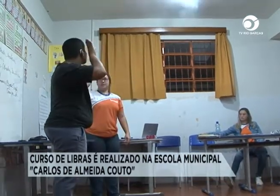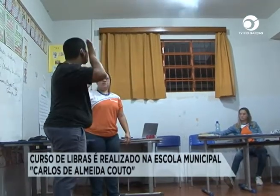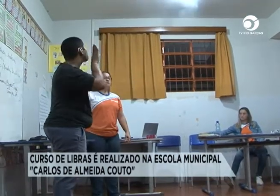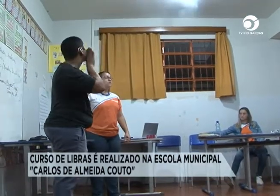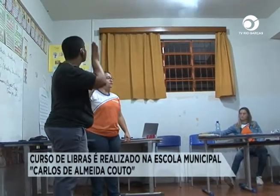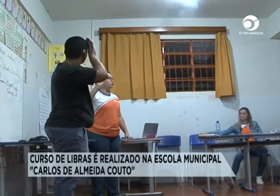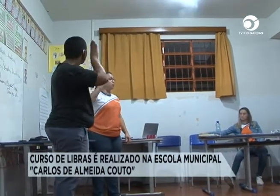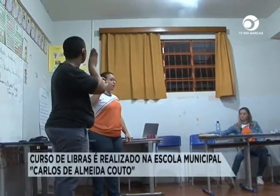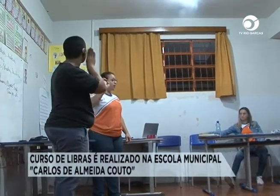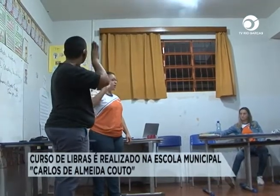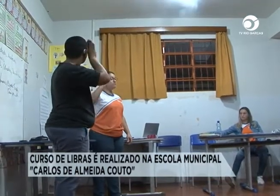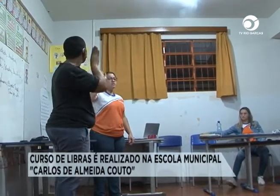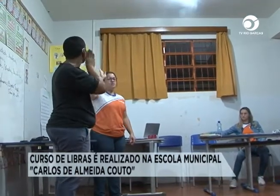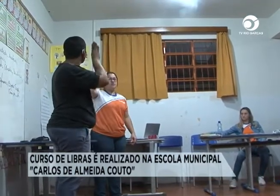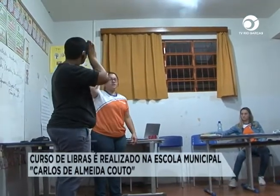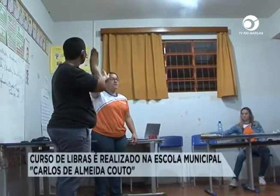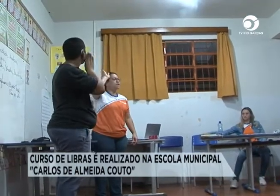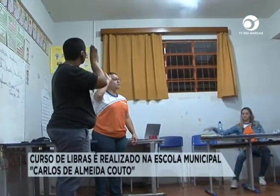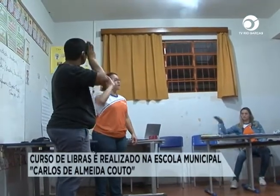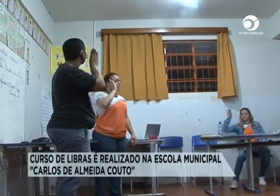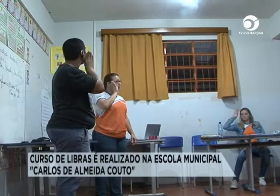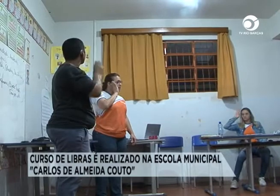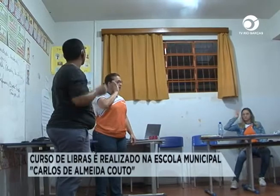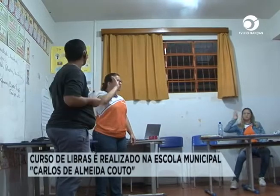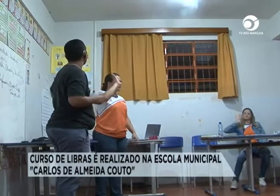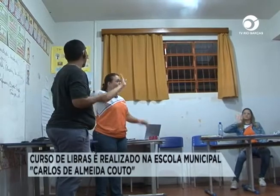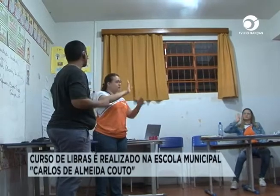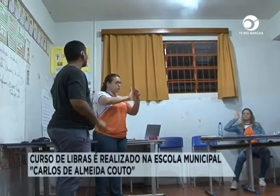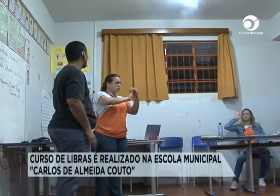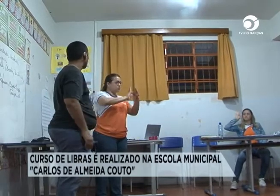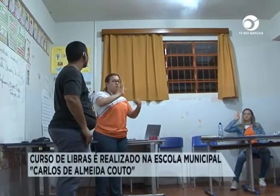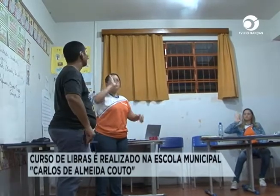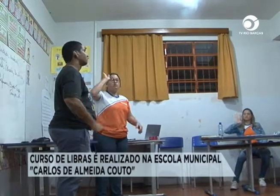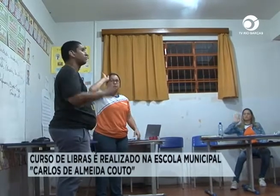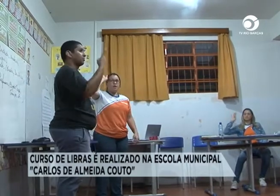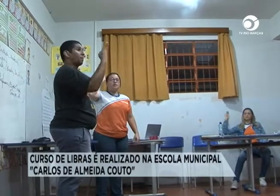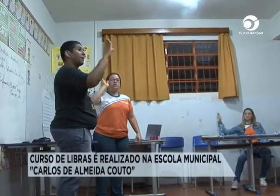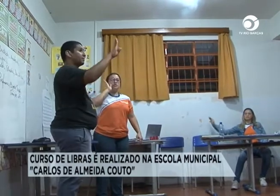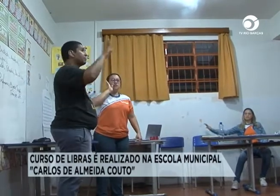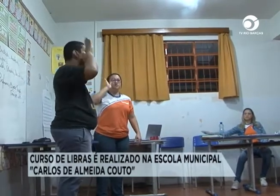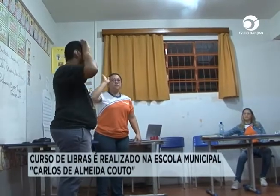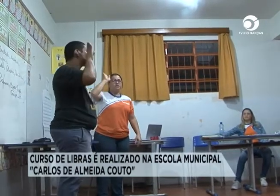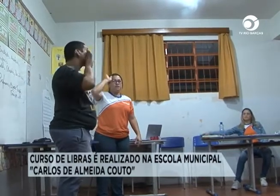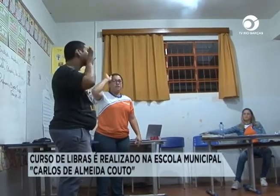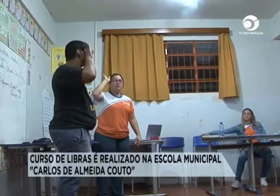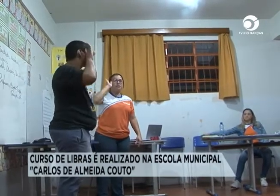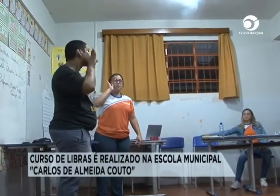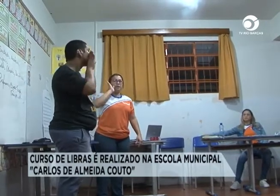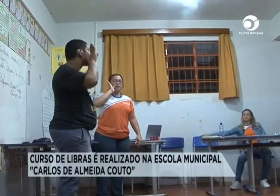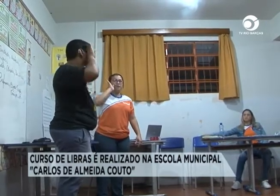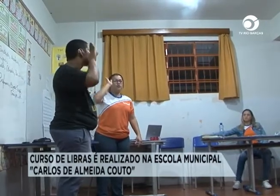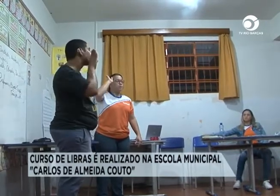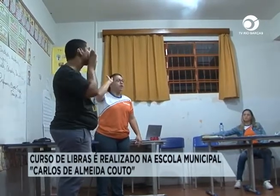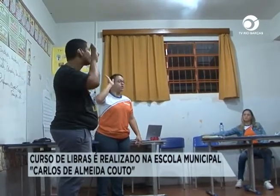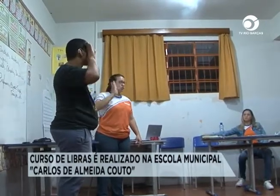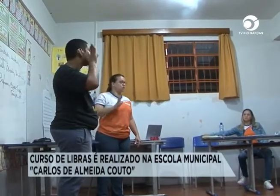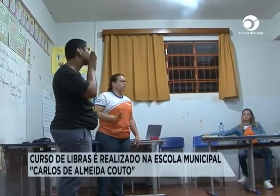A sociedade precisa entender isso, porque é muito difícil, às vezes, procurar cursos e